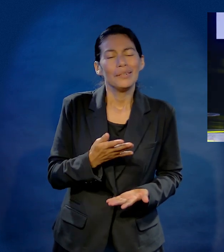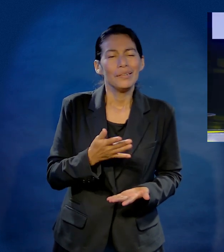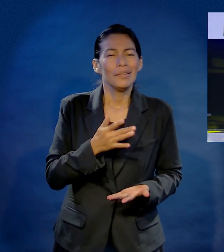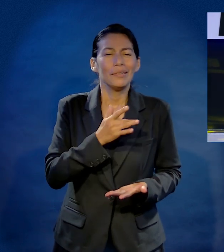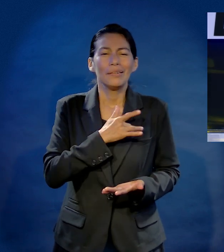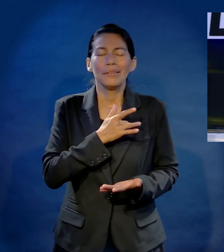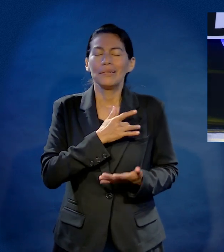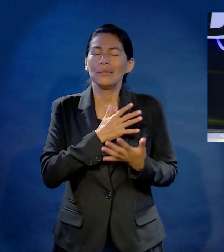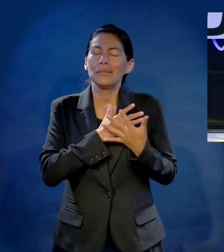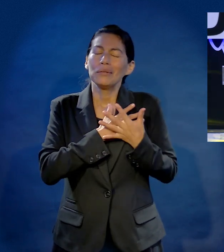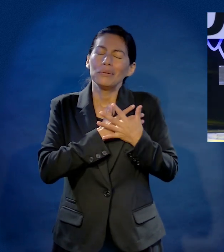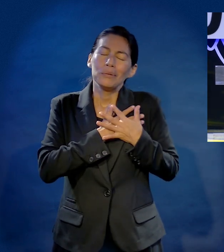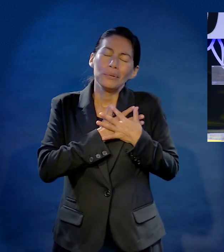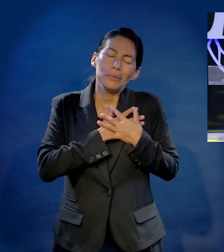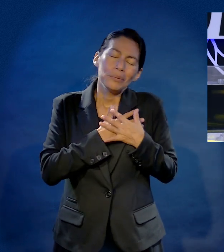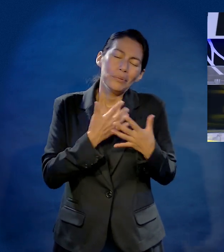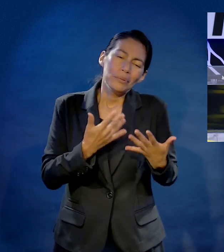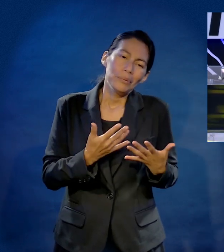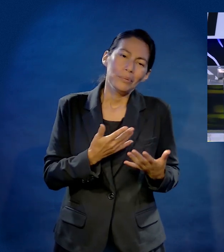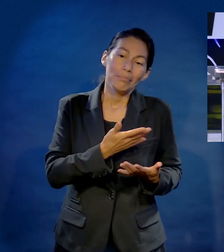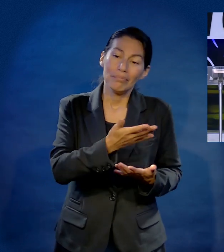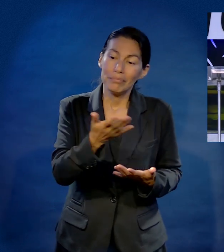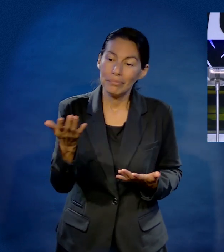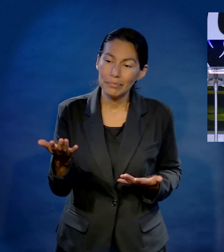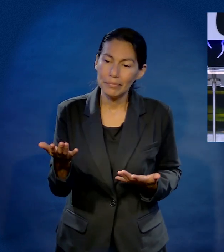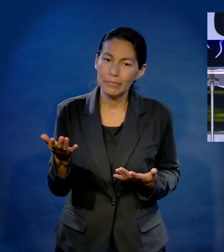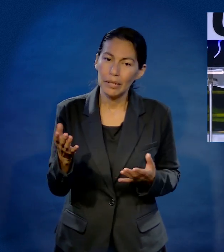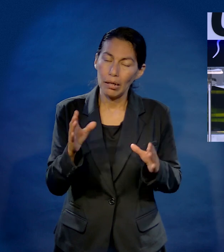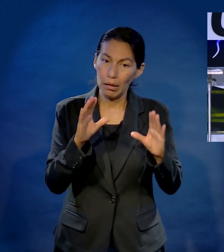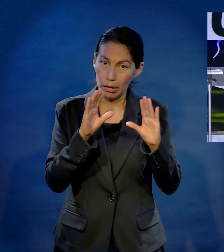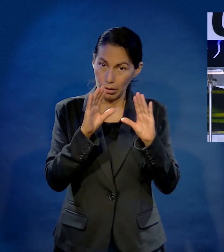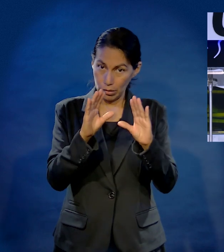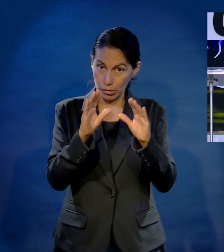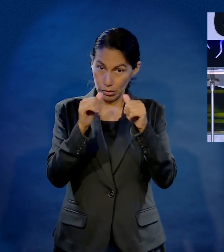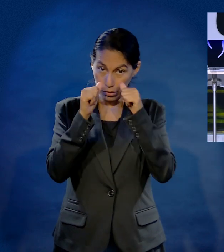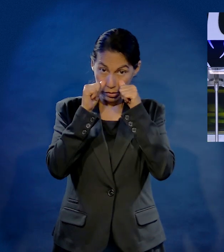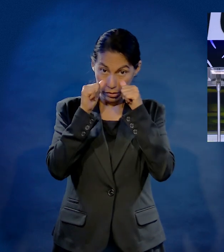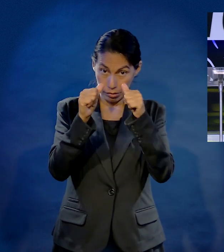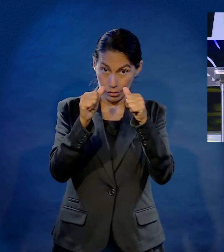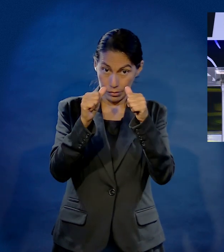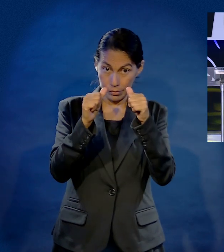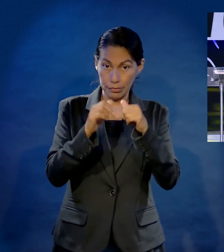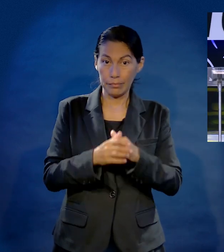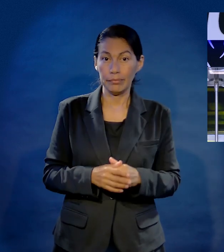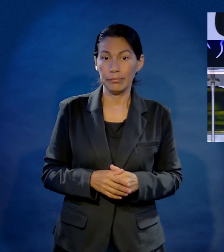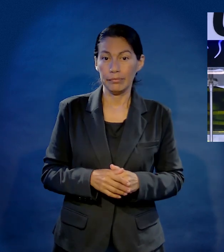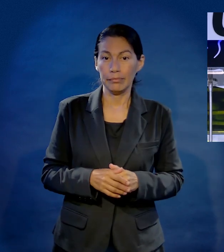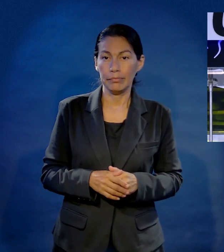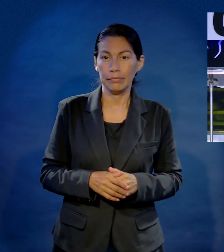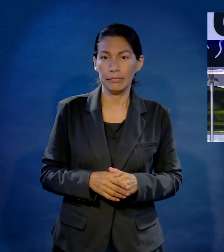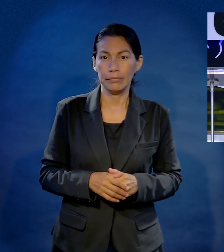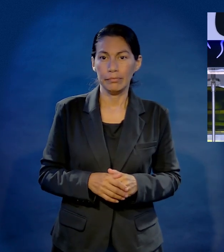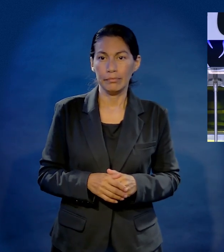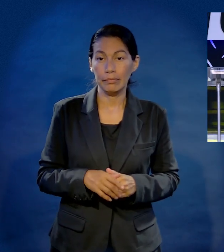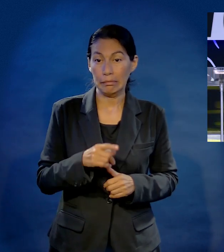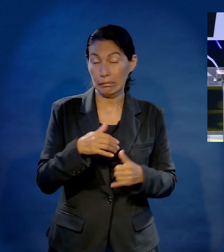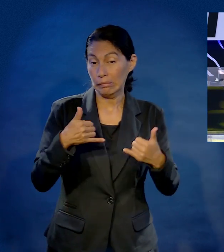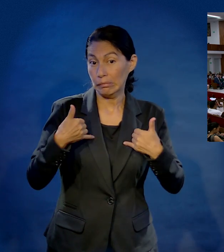Pastores que sí, es que él es tan bueno, tiene un corazón de condominio. Cuidado. Es